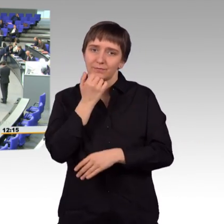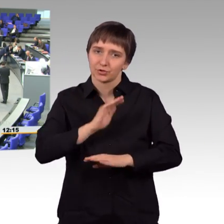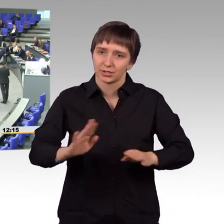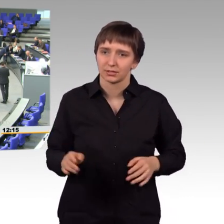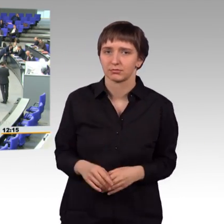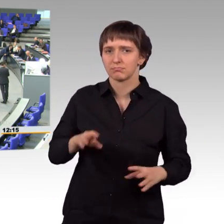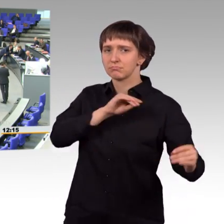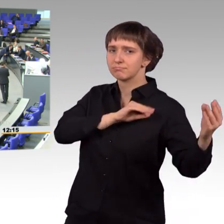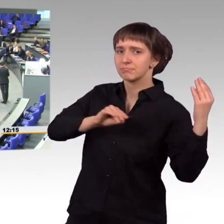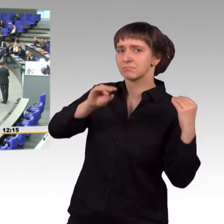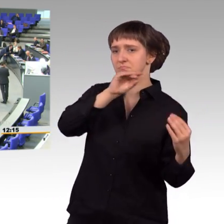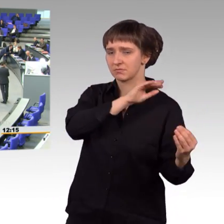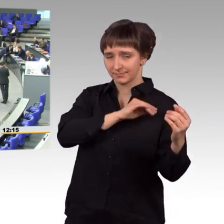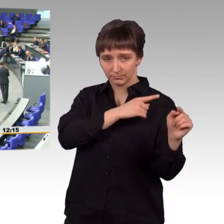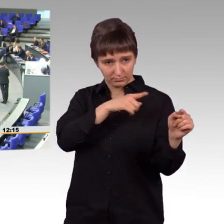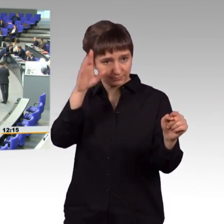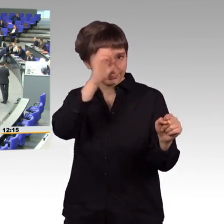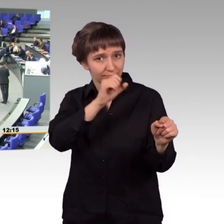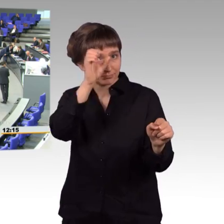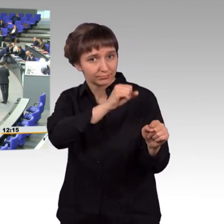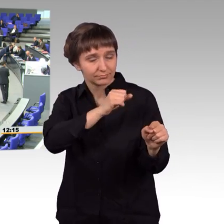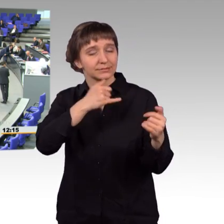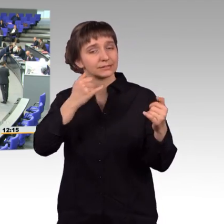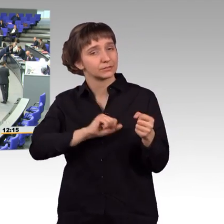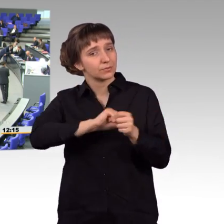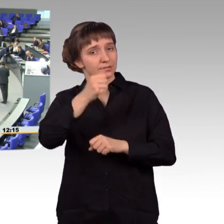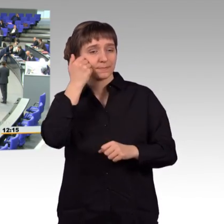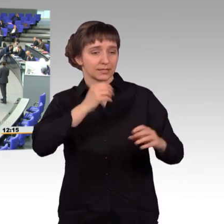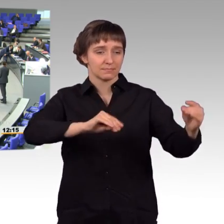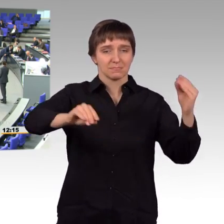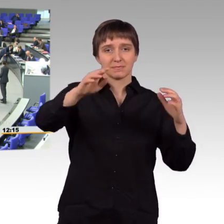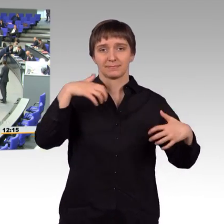Sie haben das verstanden, nicht? Und ich bitte Sie jetzt, trotz dieser Erregung doch dem Redner zuzuhören.